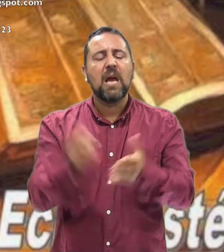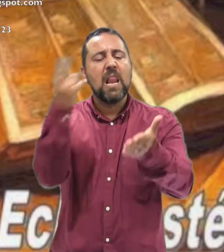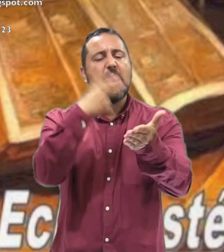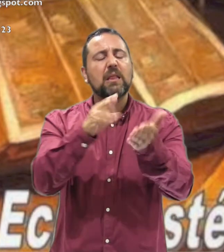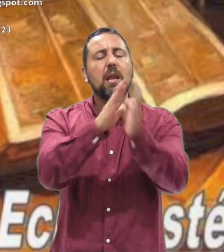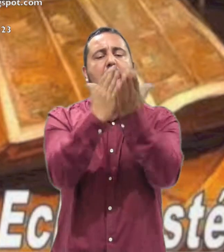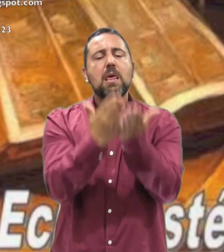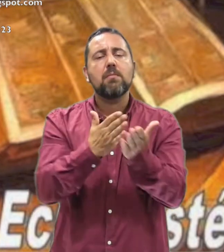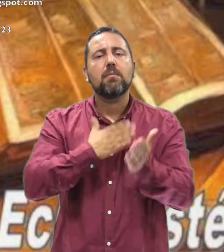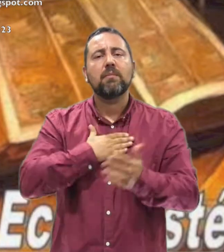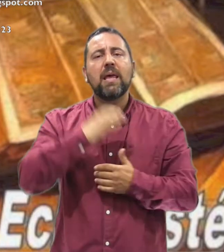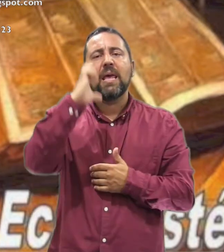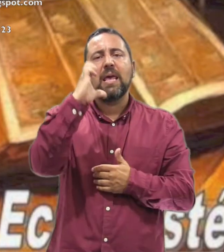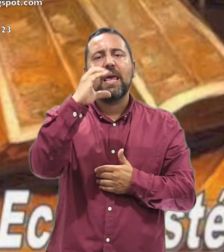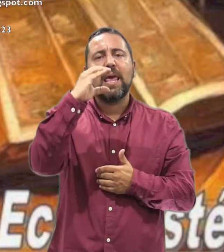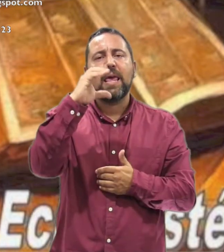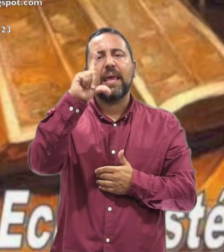Lectura del libro del